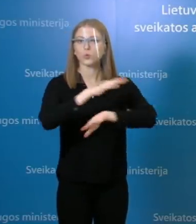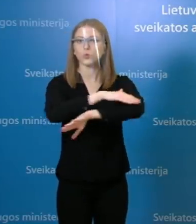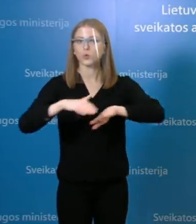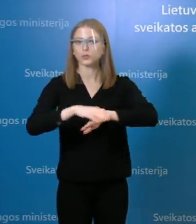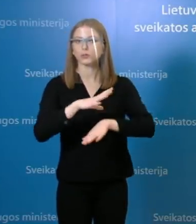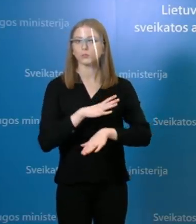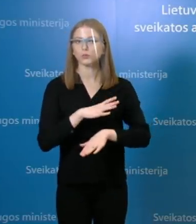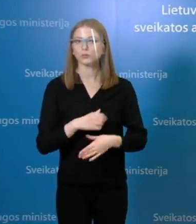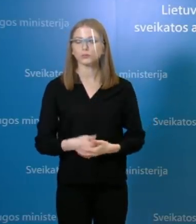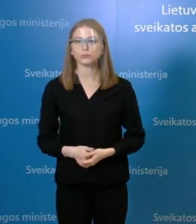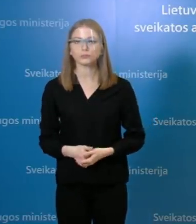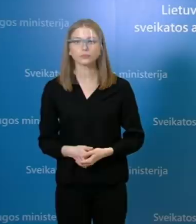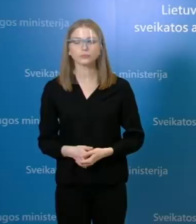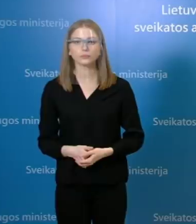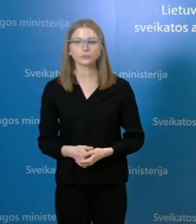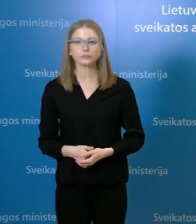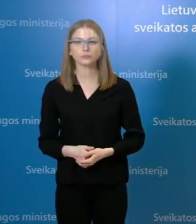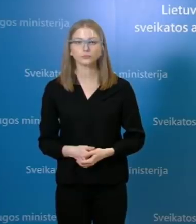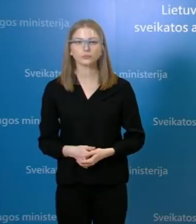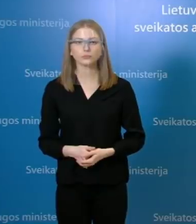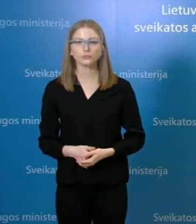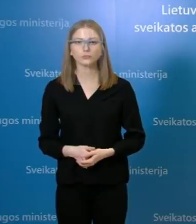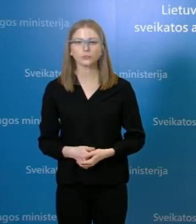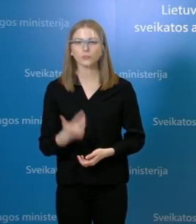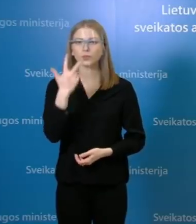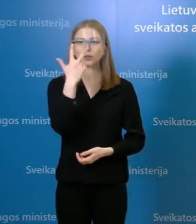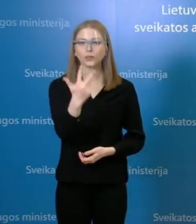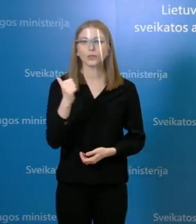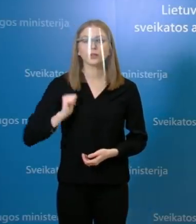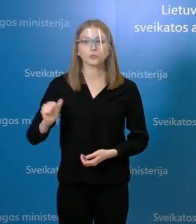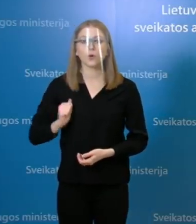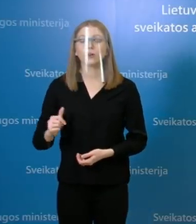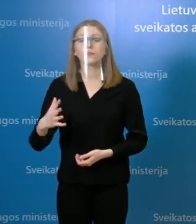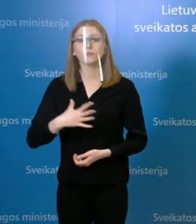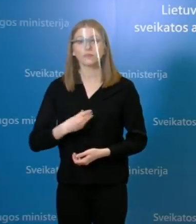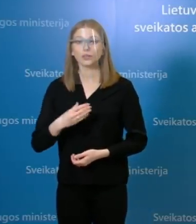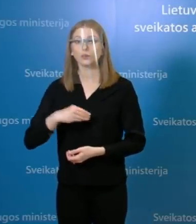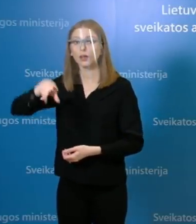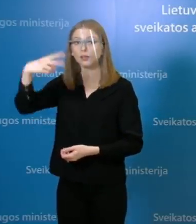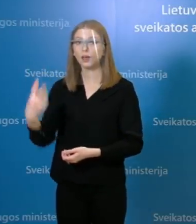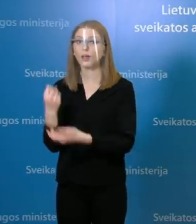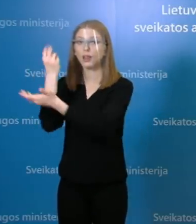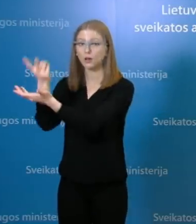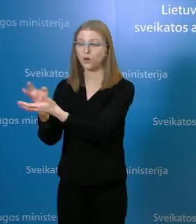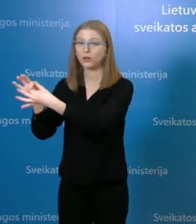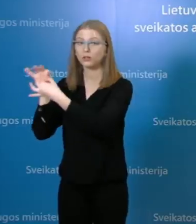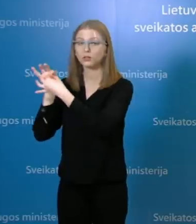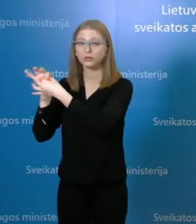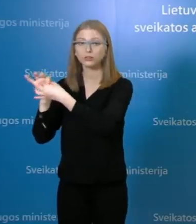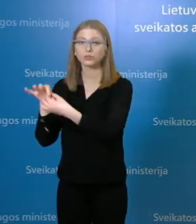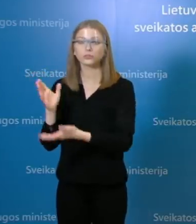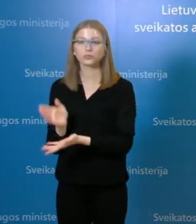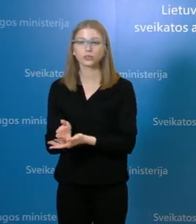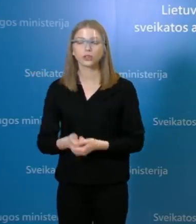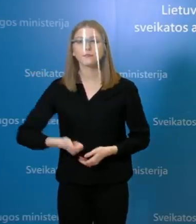laikotarpis yra skirtingas. 3 atvejai yra susijęs su židiniu Vilniaus miesto klinikinėje ligoninėje, tai jau vakaras spaudoja skelbtas